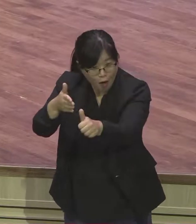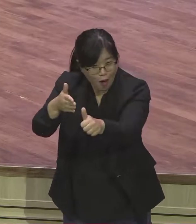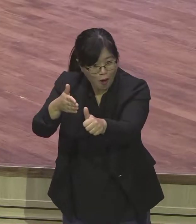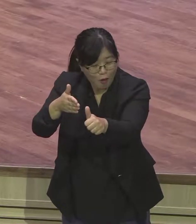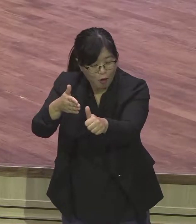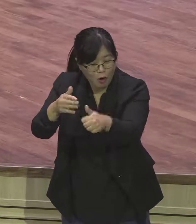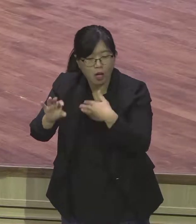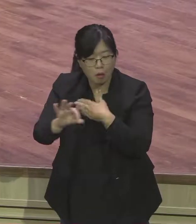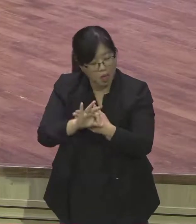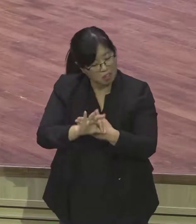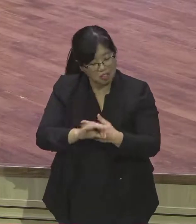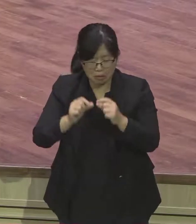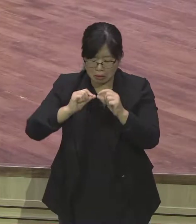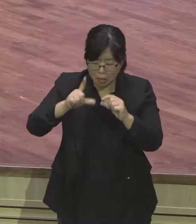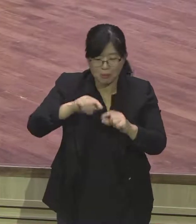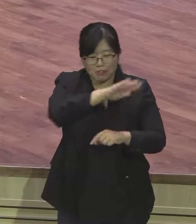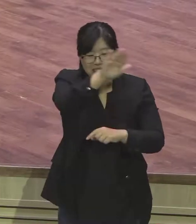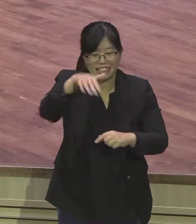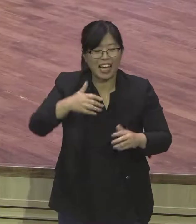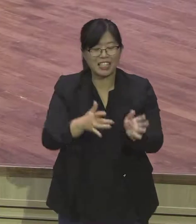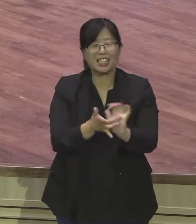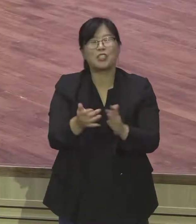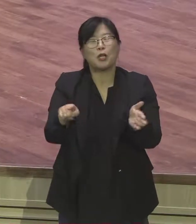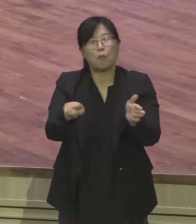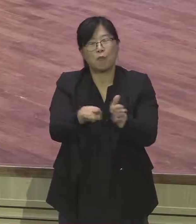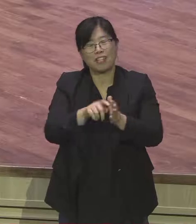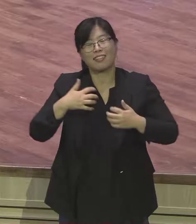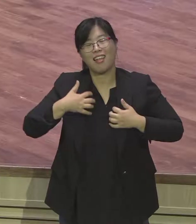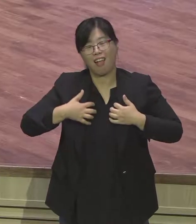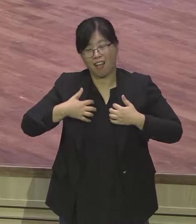많았어요. 보통은 한 반 정도 영접해요.